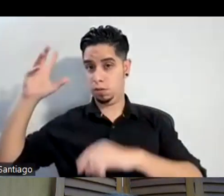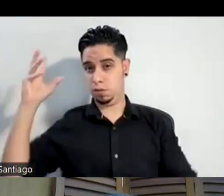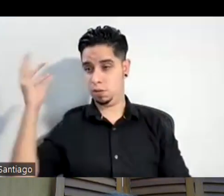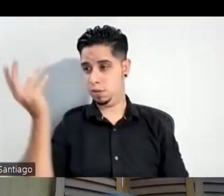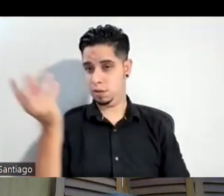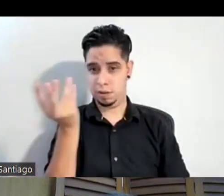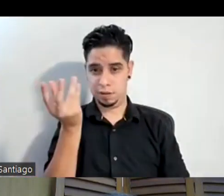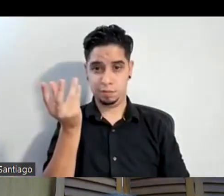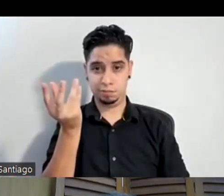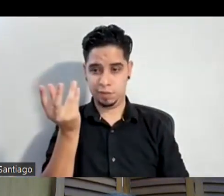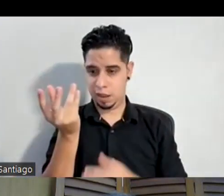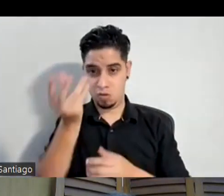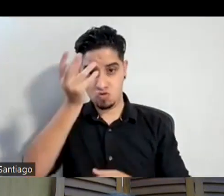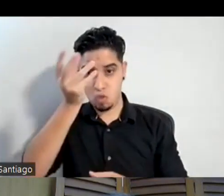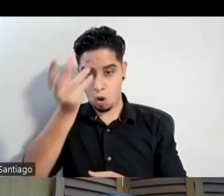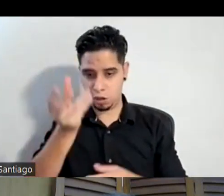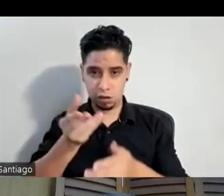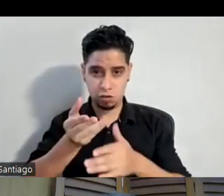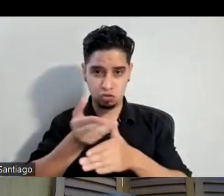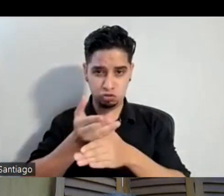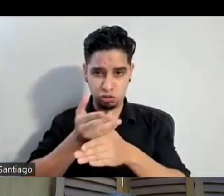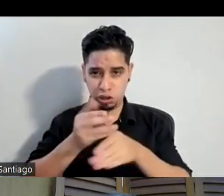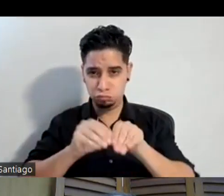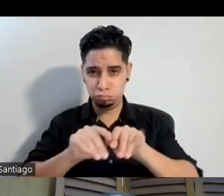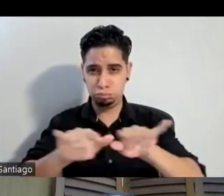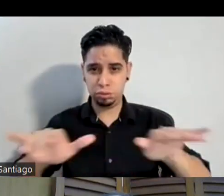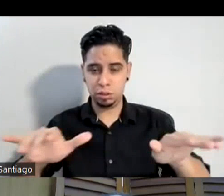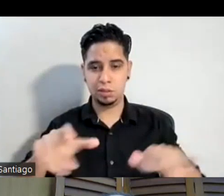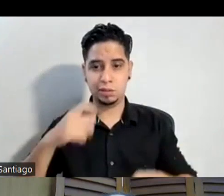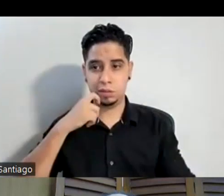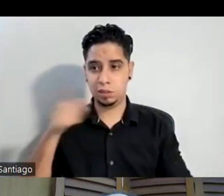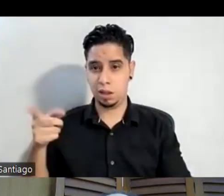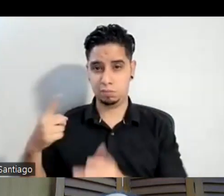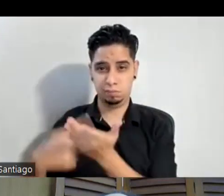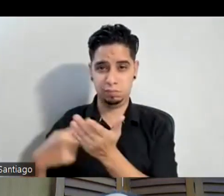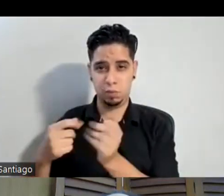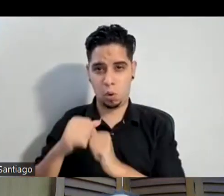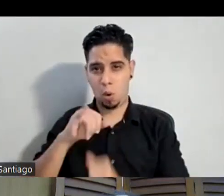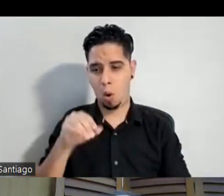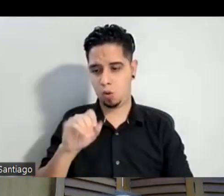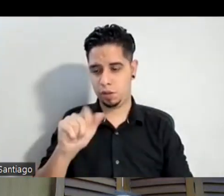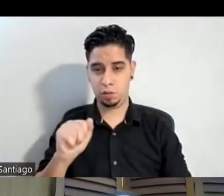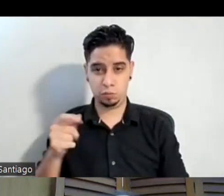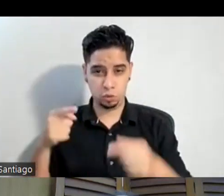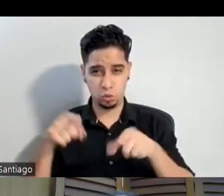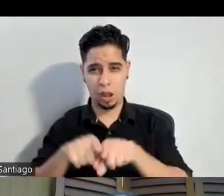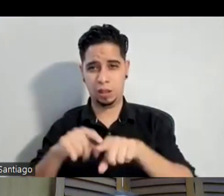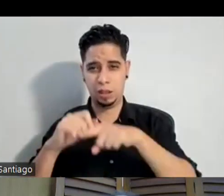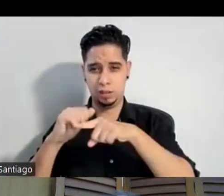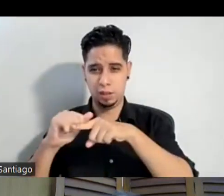transmitir el conocimiento o sea yo estaba hablando los otros días con José en el ensayo mi filosofía educativa no